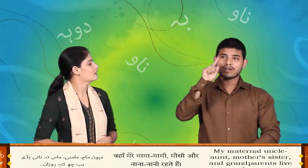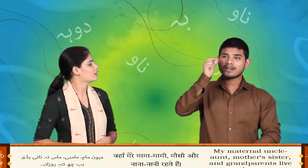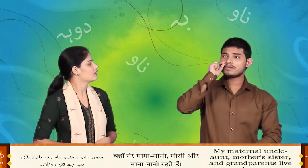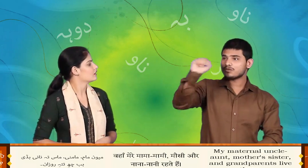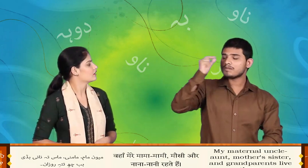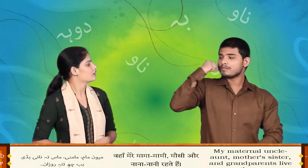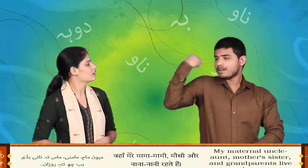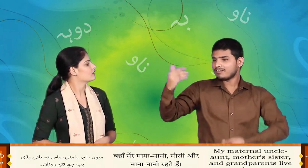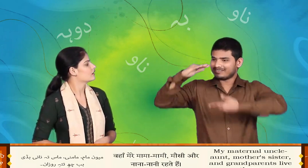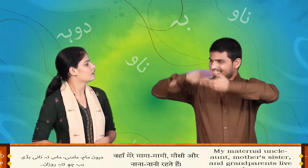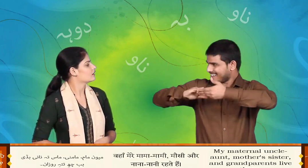बुडबब चे तत रोजान